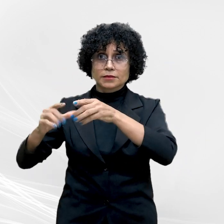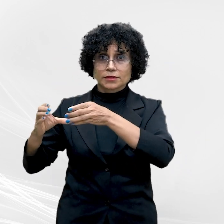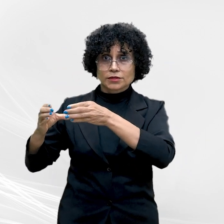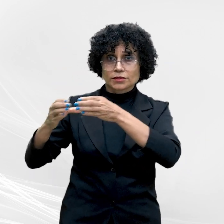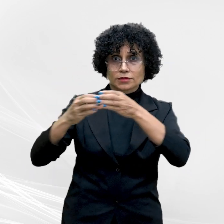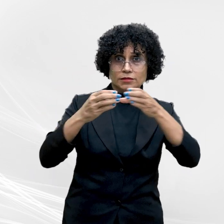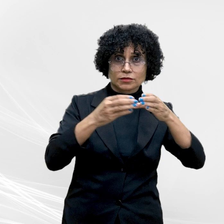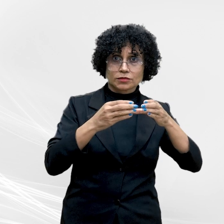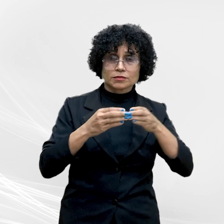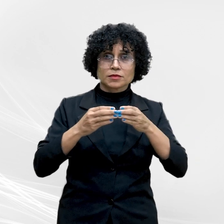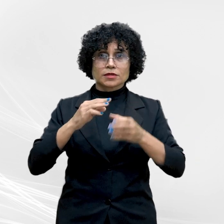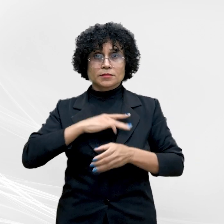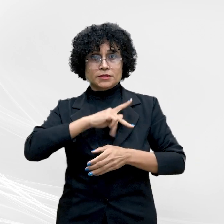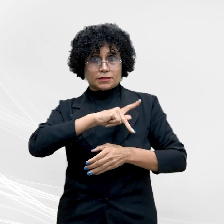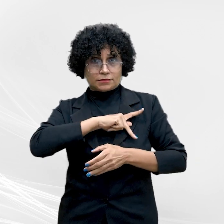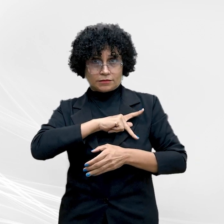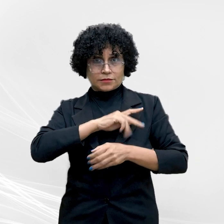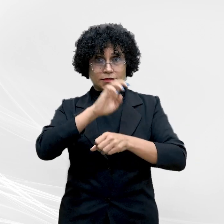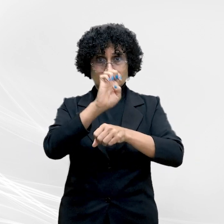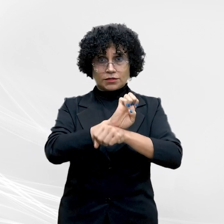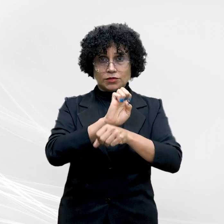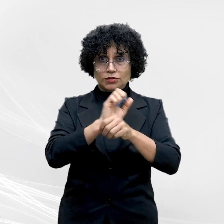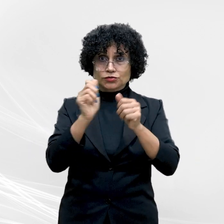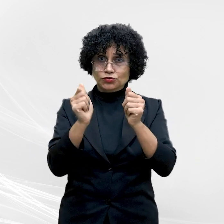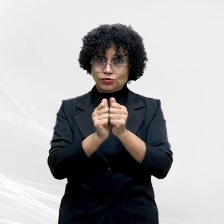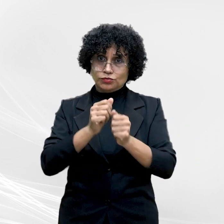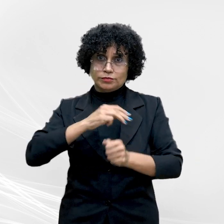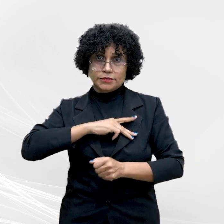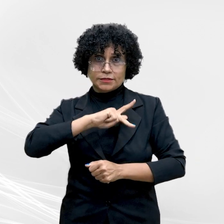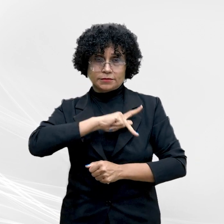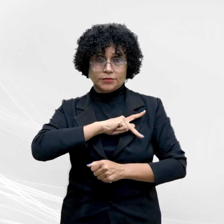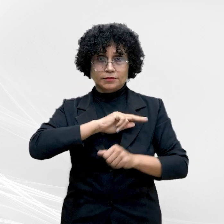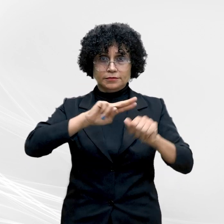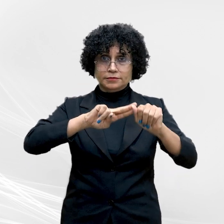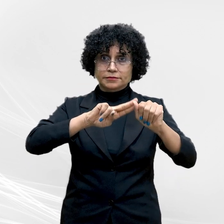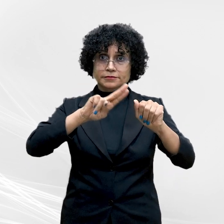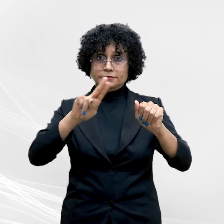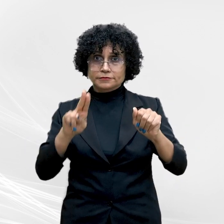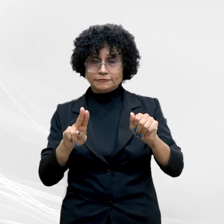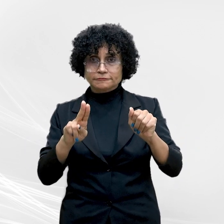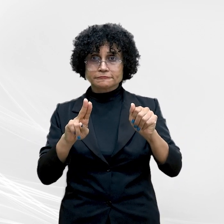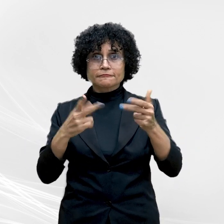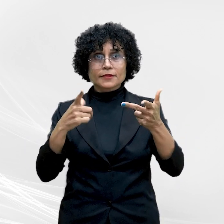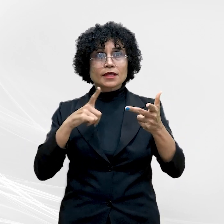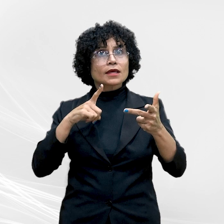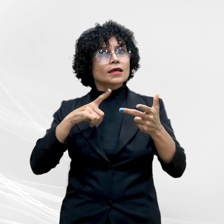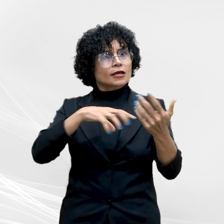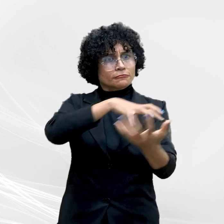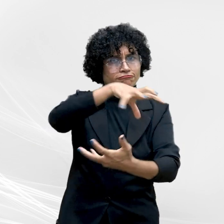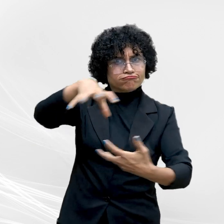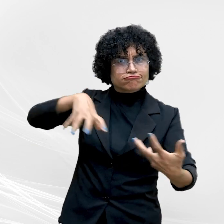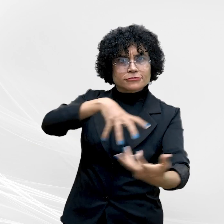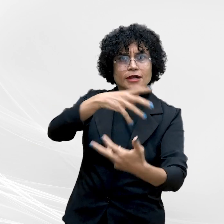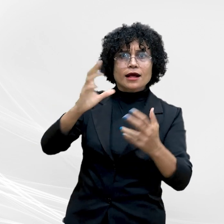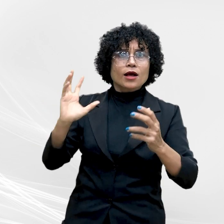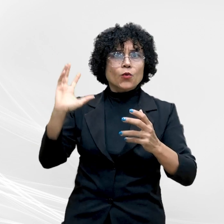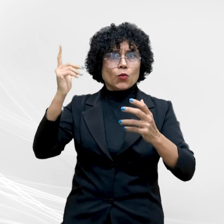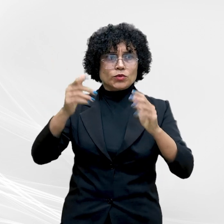os Ministérios Públicos Estaduais e o Ministério Público da União frente aos atos criminosos ocorridos em Brasília no último dia 8